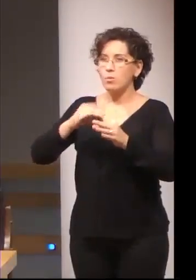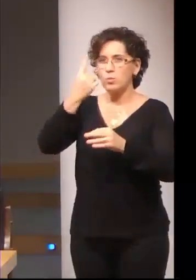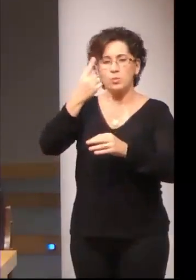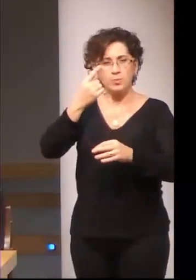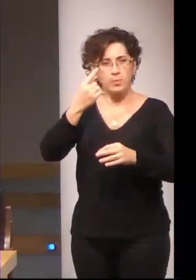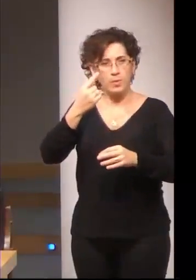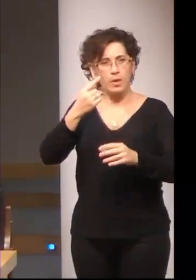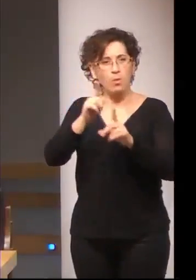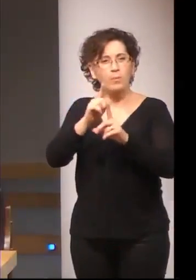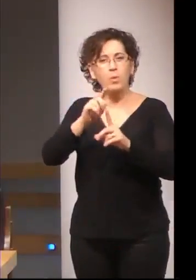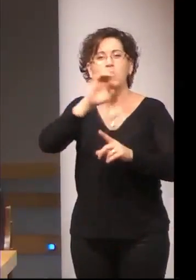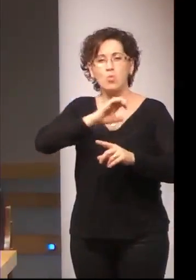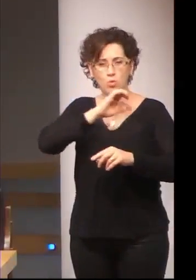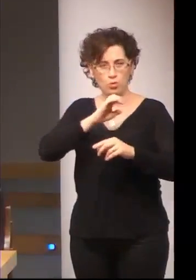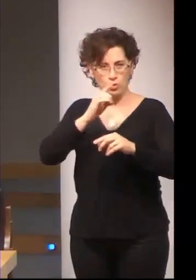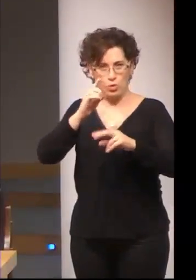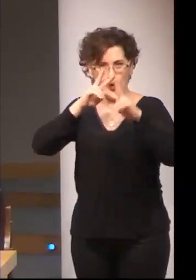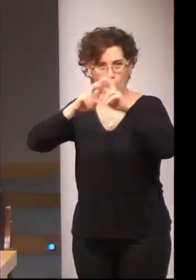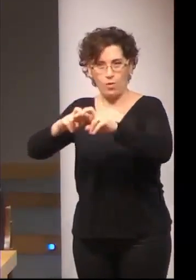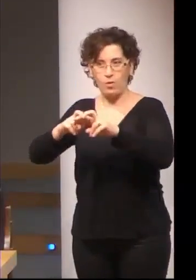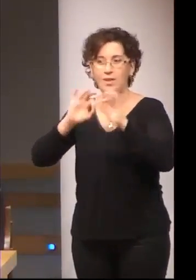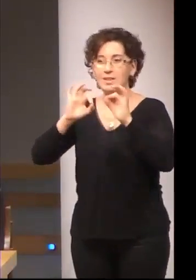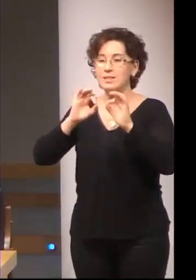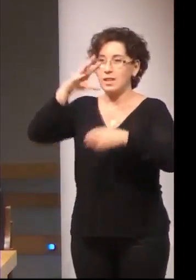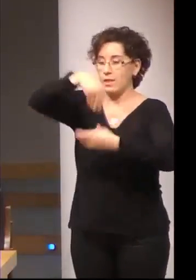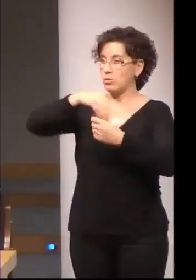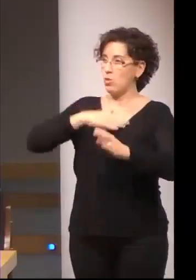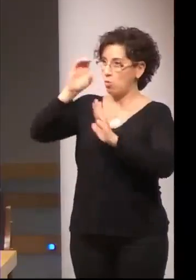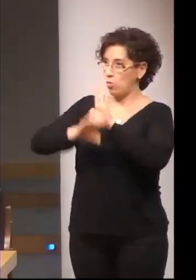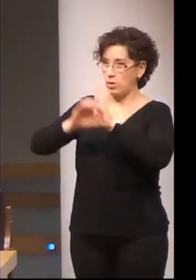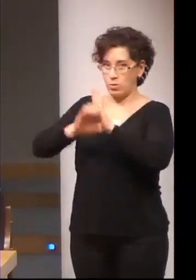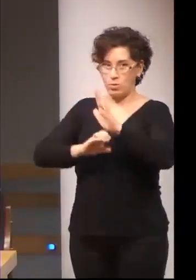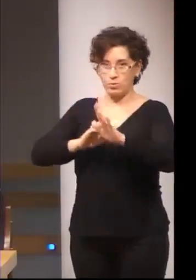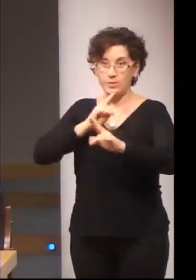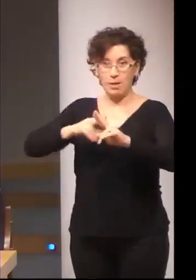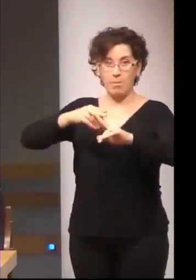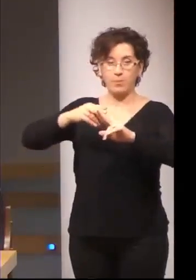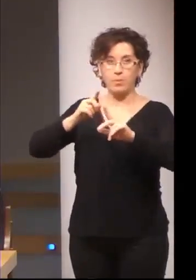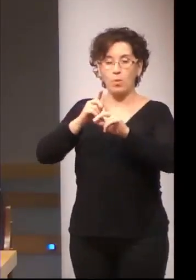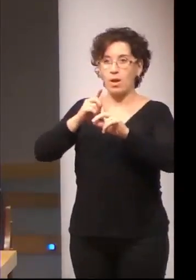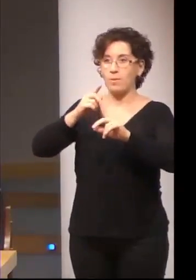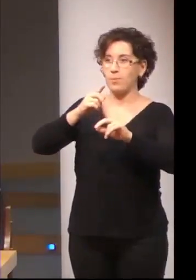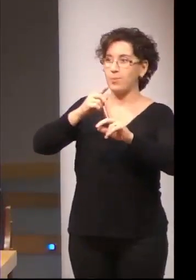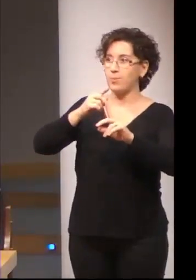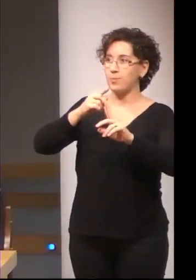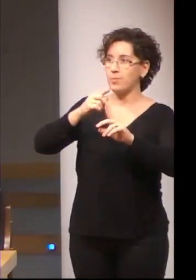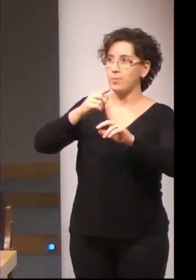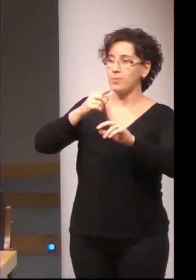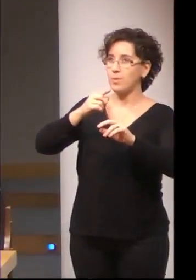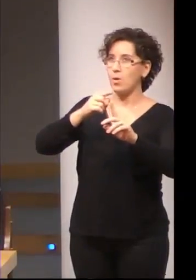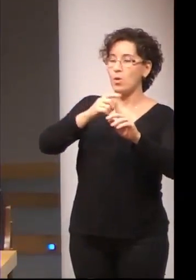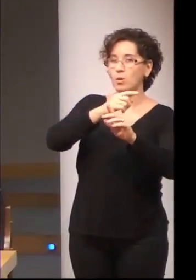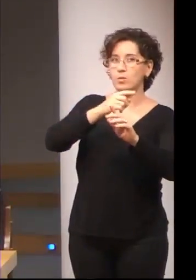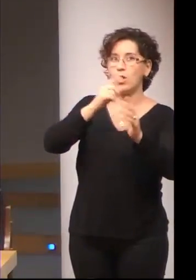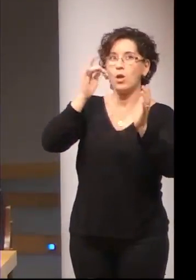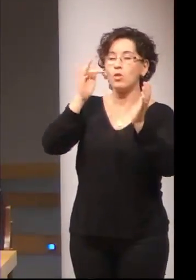estudio longitudinal. ¿Por qué? Porque nos hemos planteado conocer las valoraciones y el